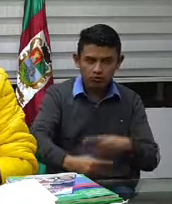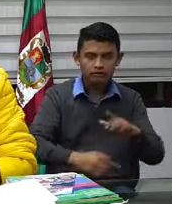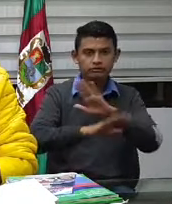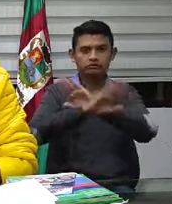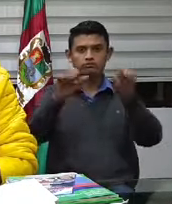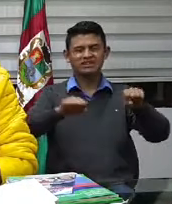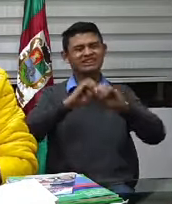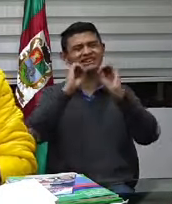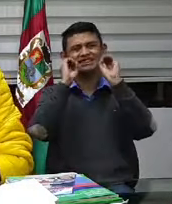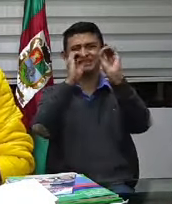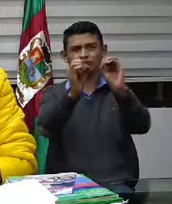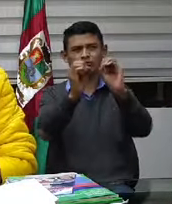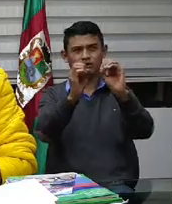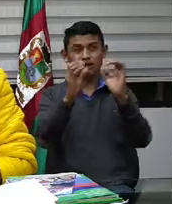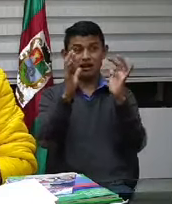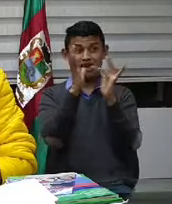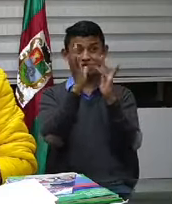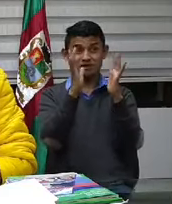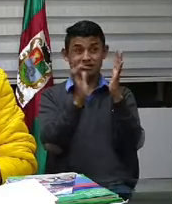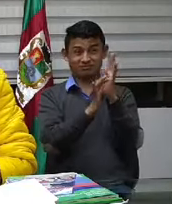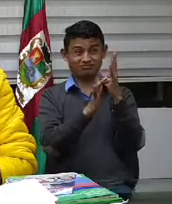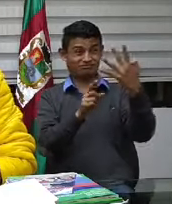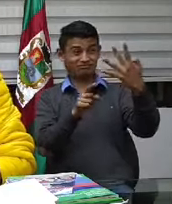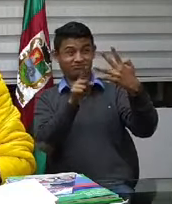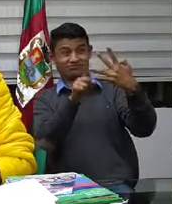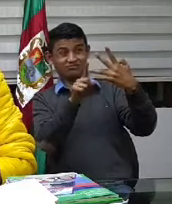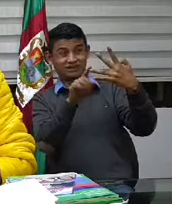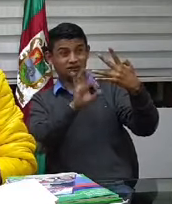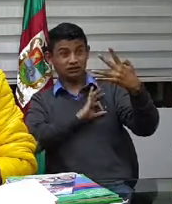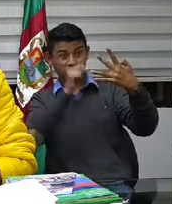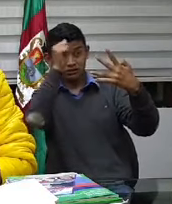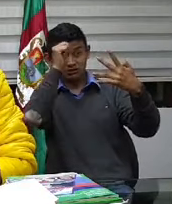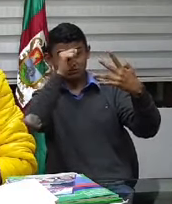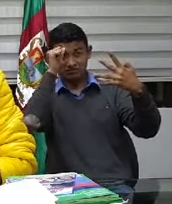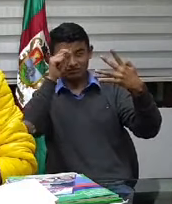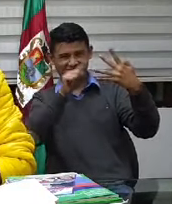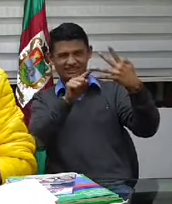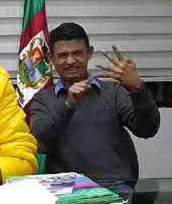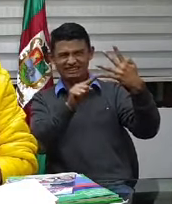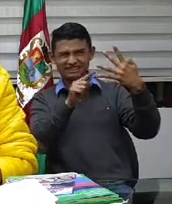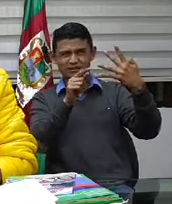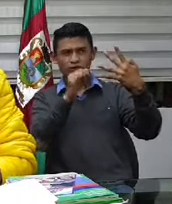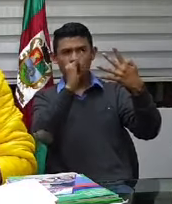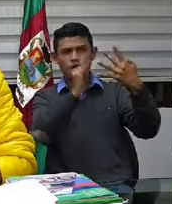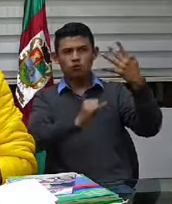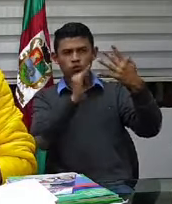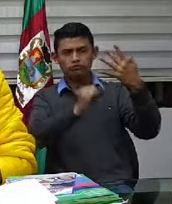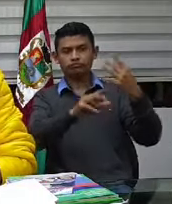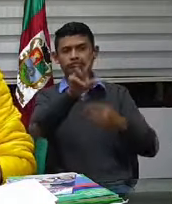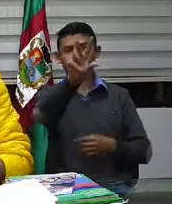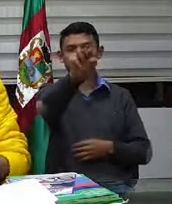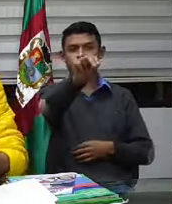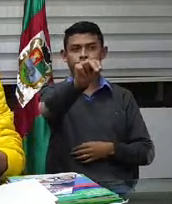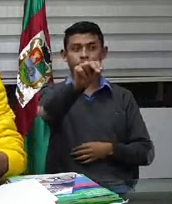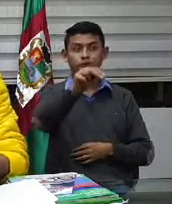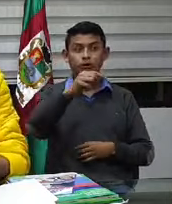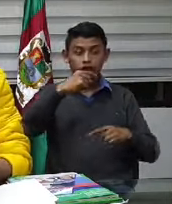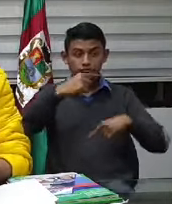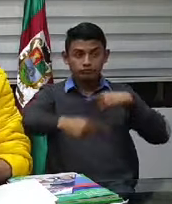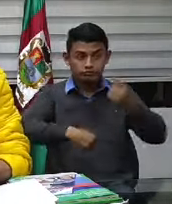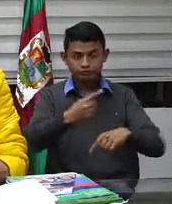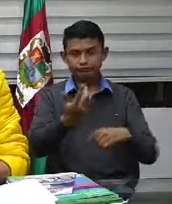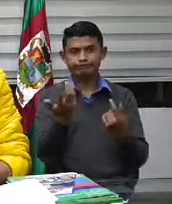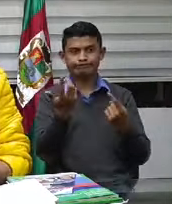19 y el domingo 26 no van van a circular vehículos que tengan ruedas. O sea, ni